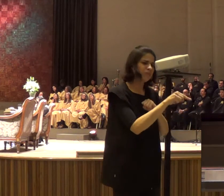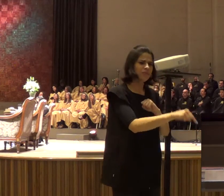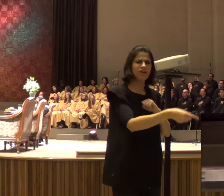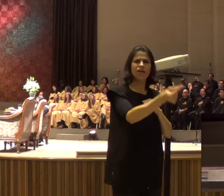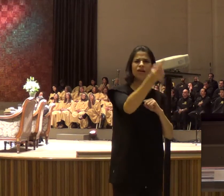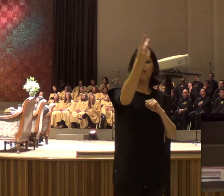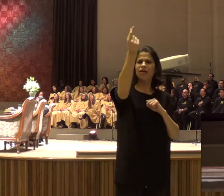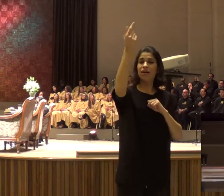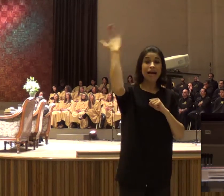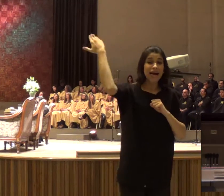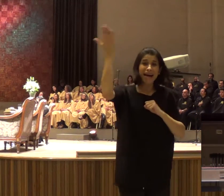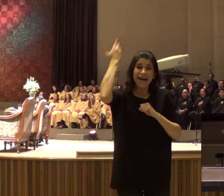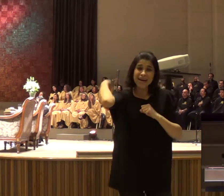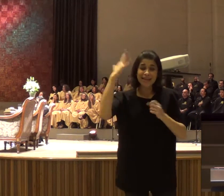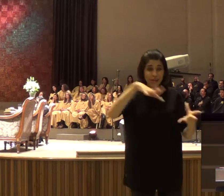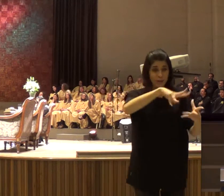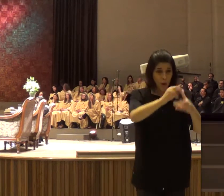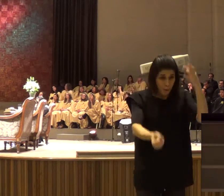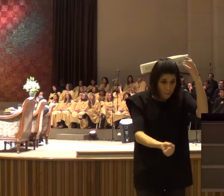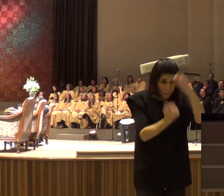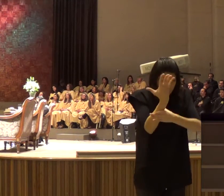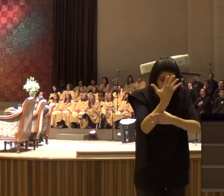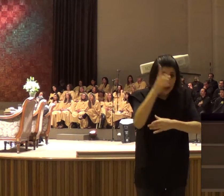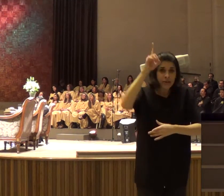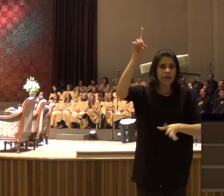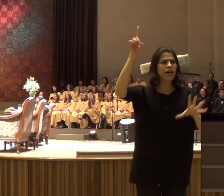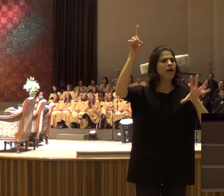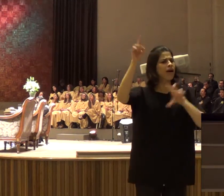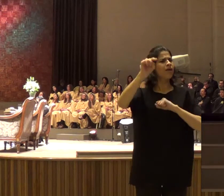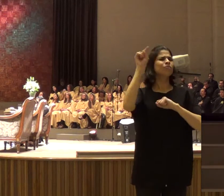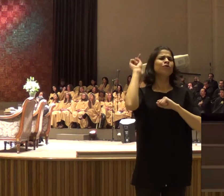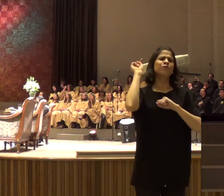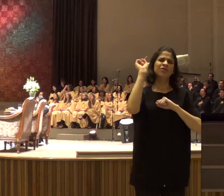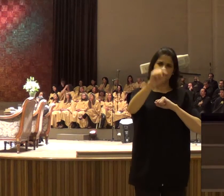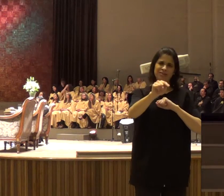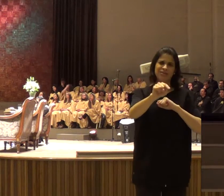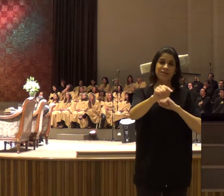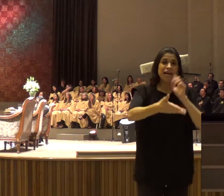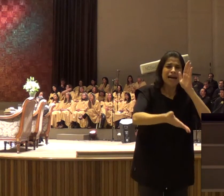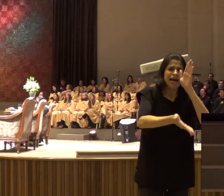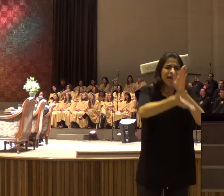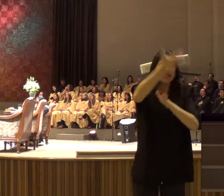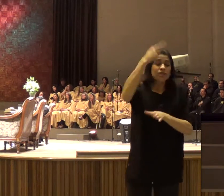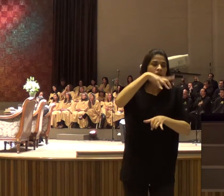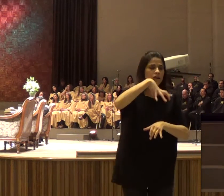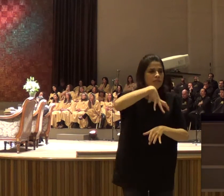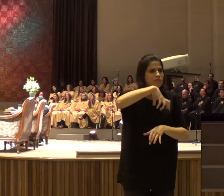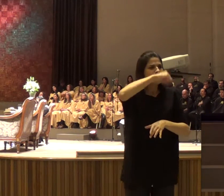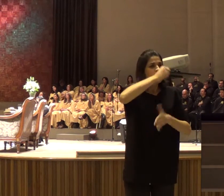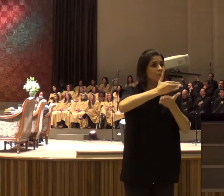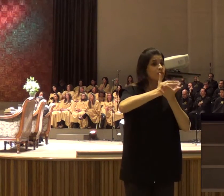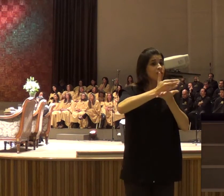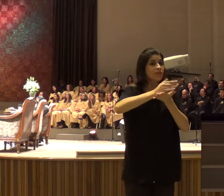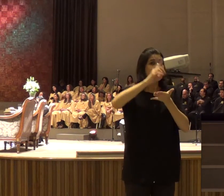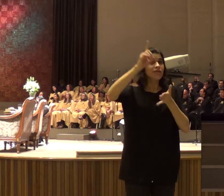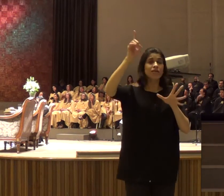então, desde o primeiro momento, que você respirou, nessa terra, Deus já começou, a falar com você, no